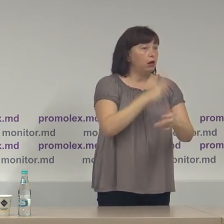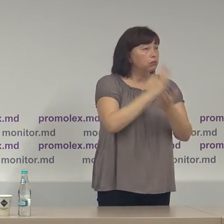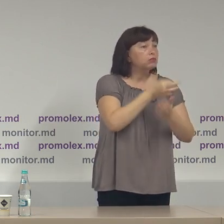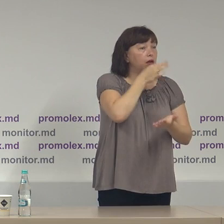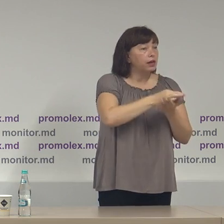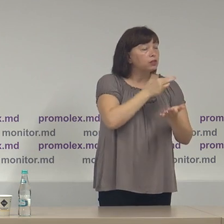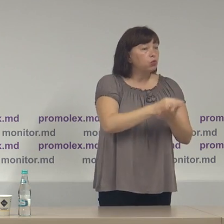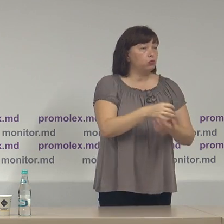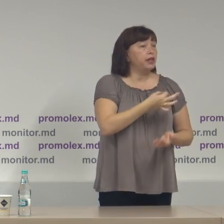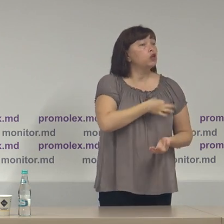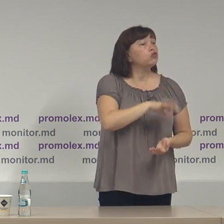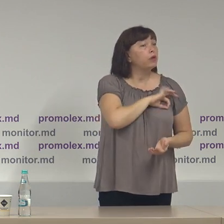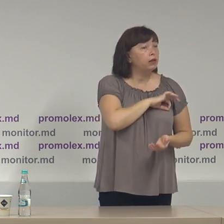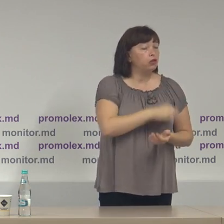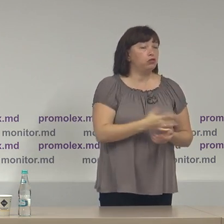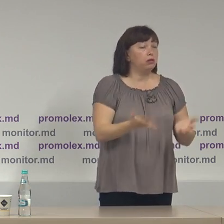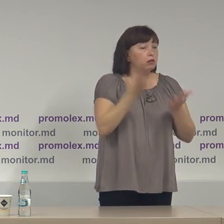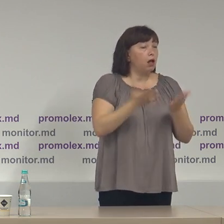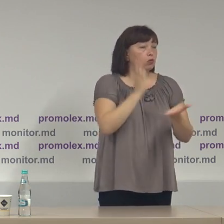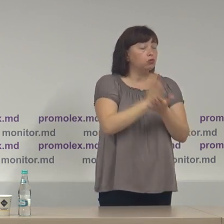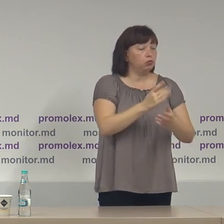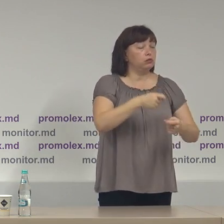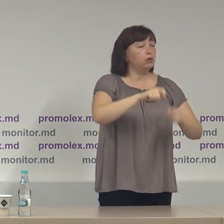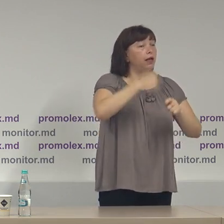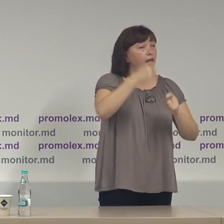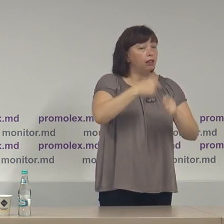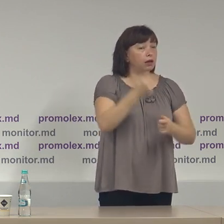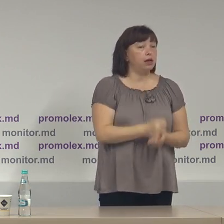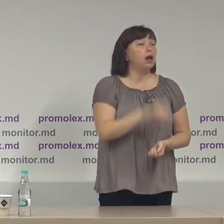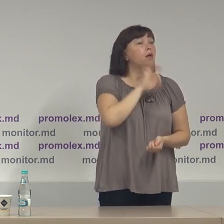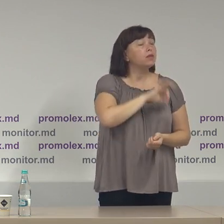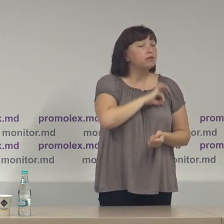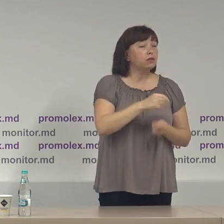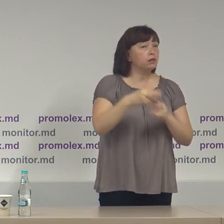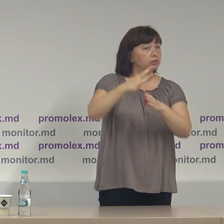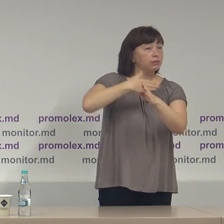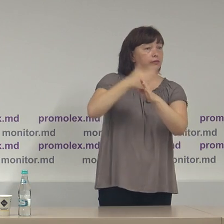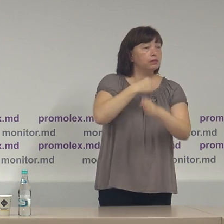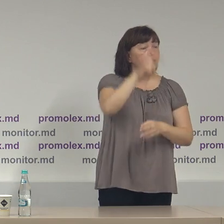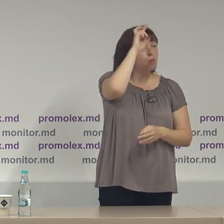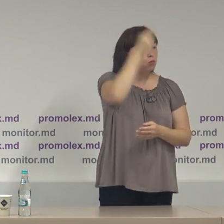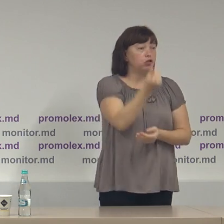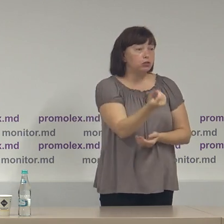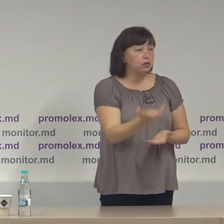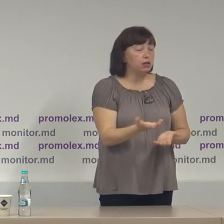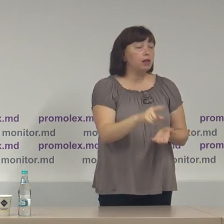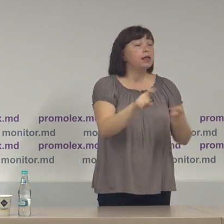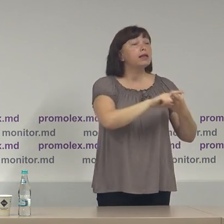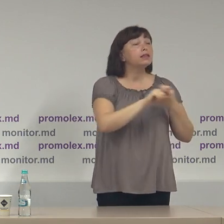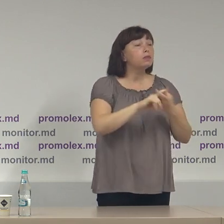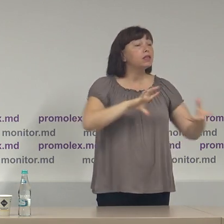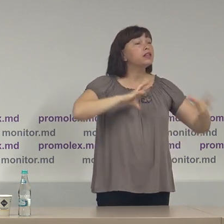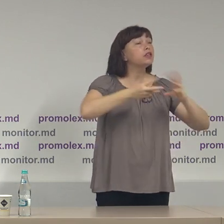juridice în cazul încălcărilor, beneficiază de alocații de la bugetul de stat, în dependență de